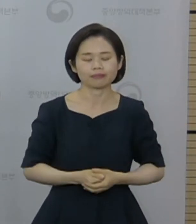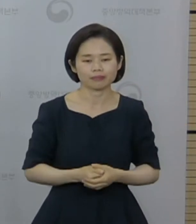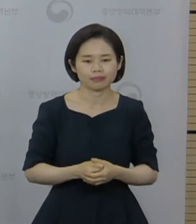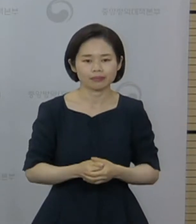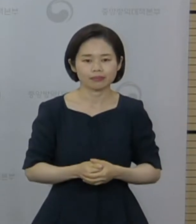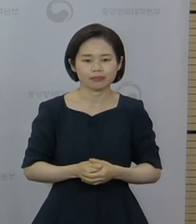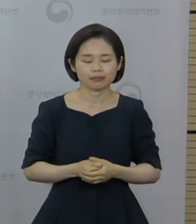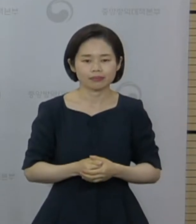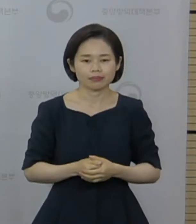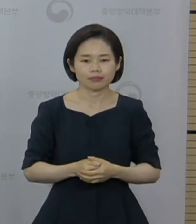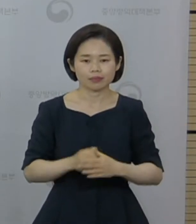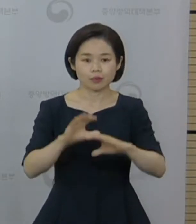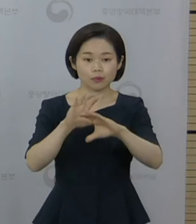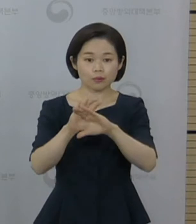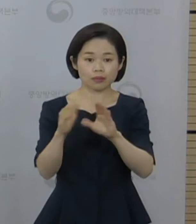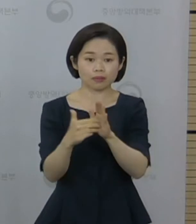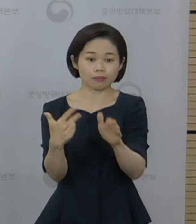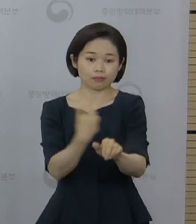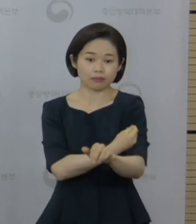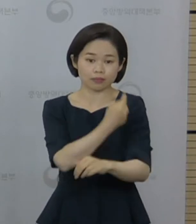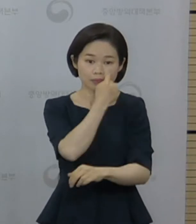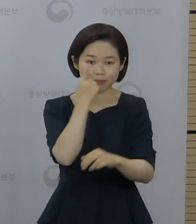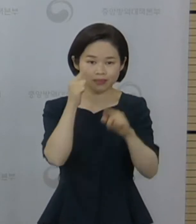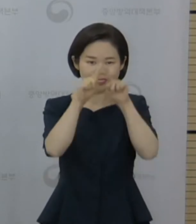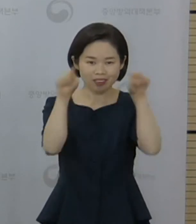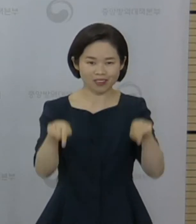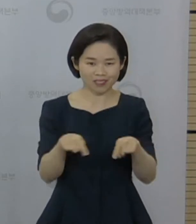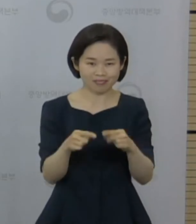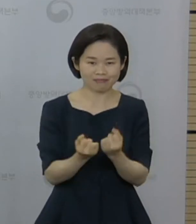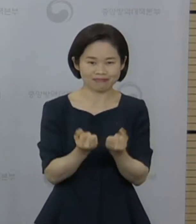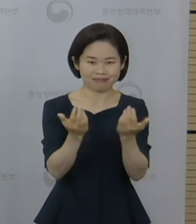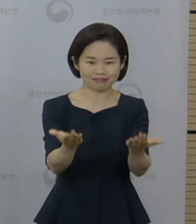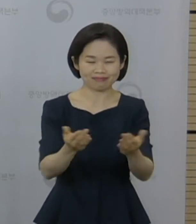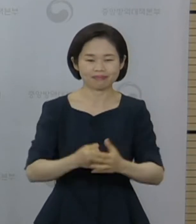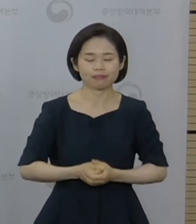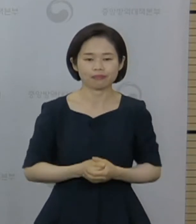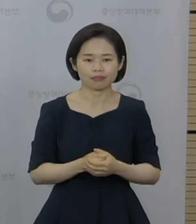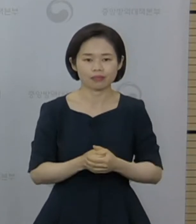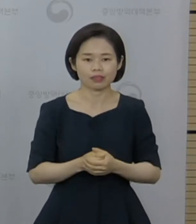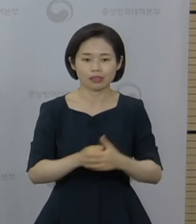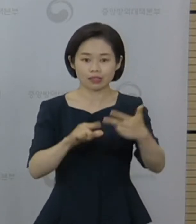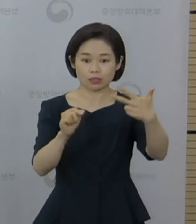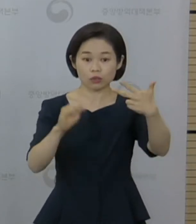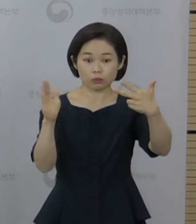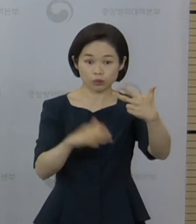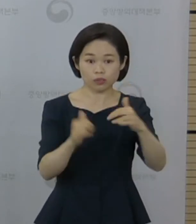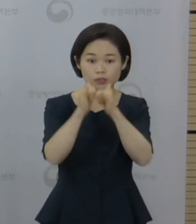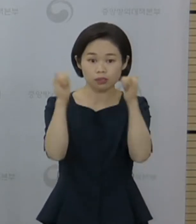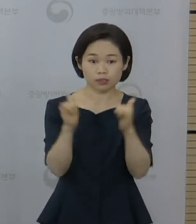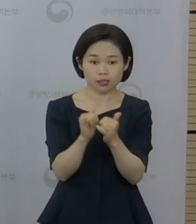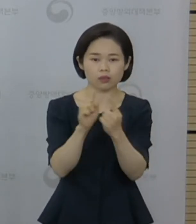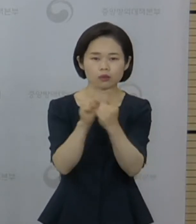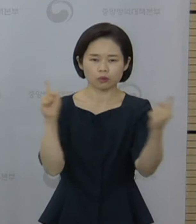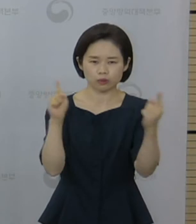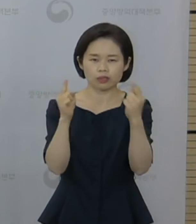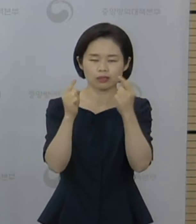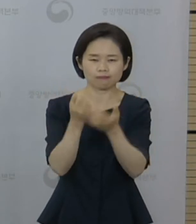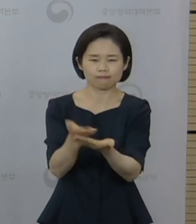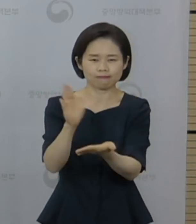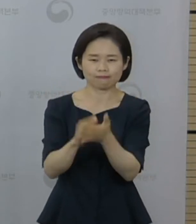먼저 코로나19 예방접종증명서에 대해서 말씀드리겠습니다. 7월부터 사회적 거리 두기 체계가 개편돼서